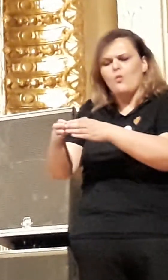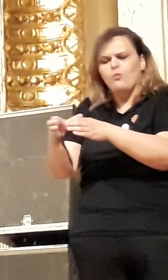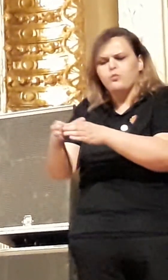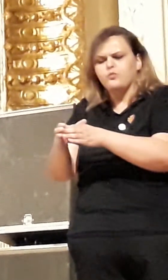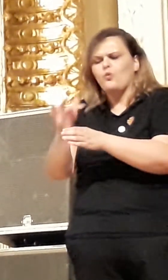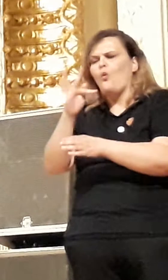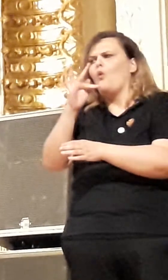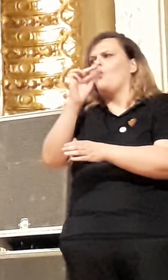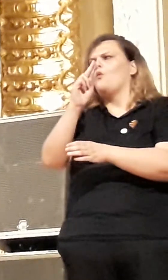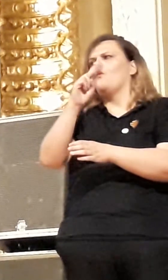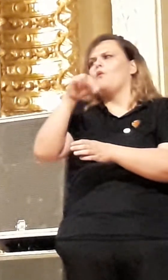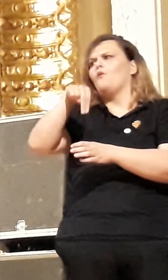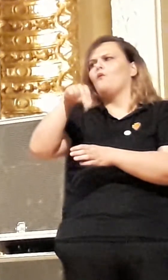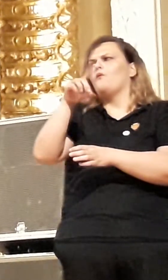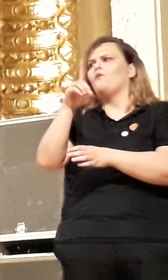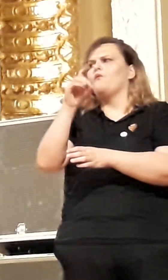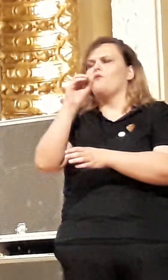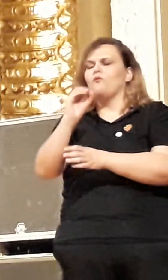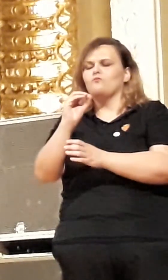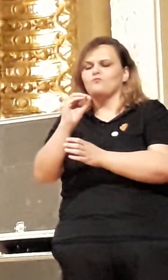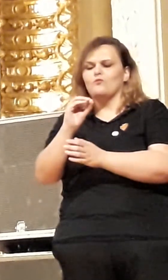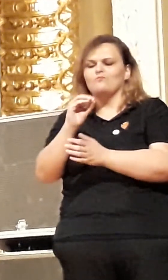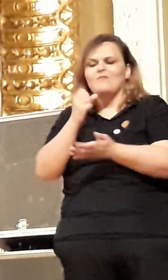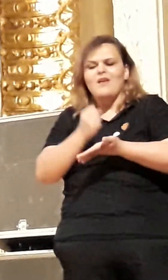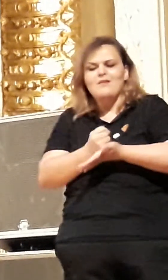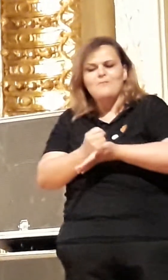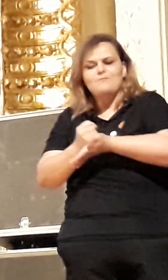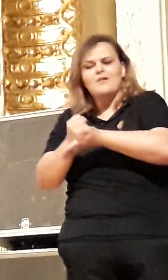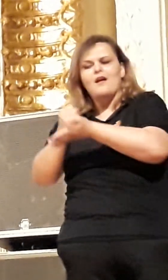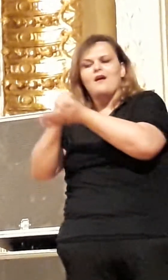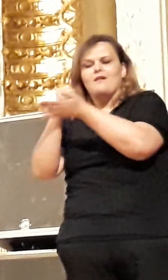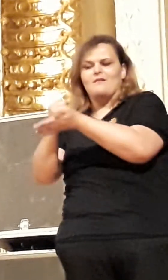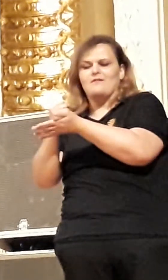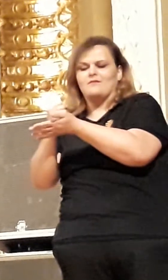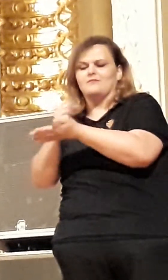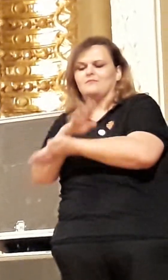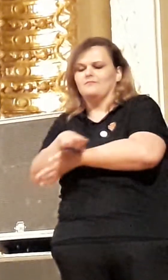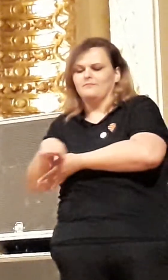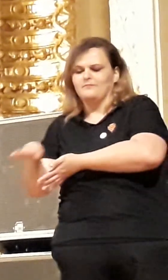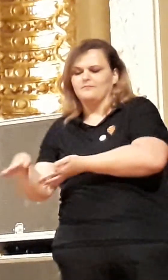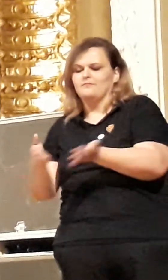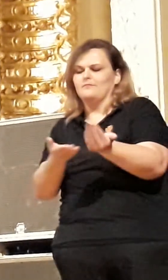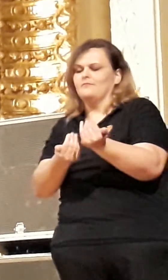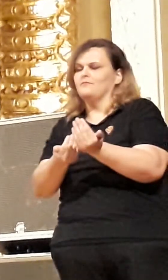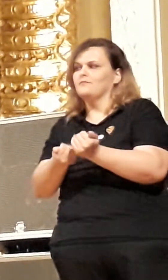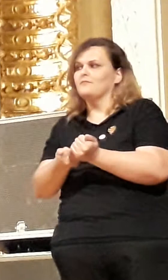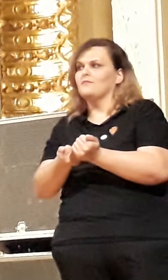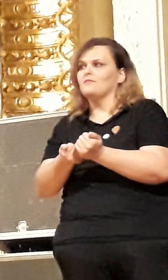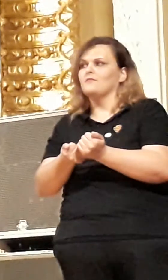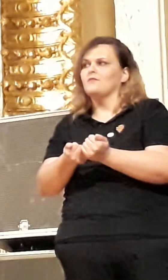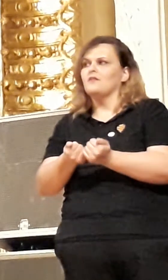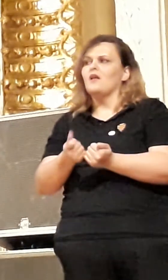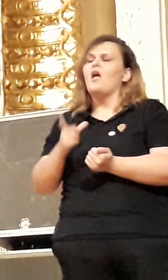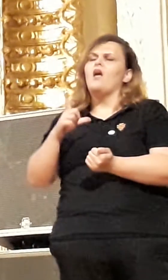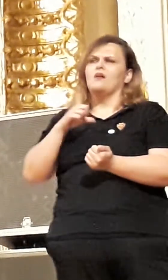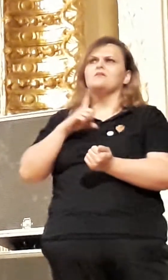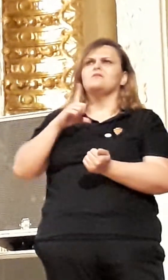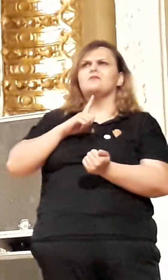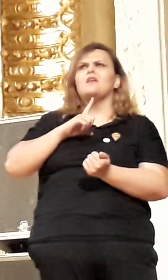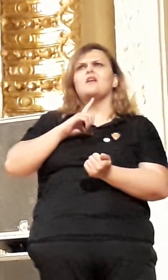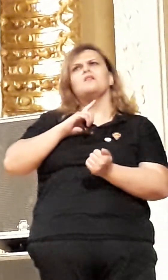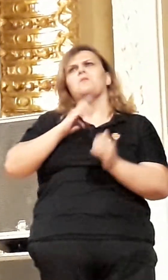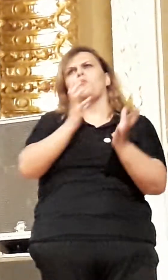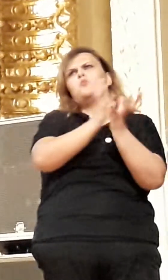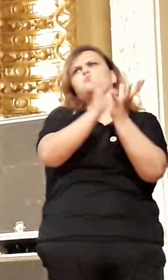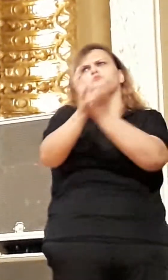existem alguns fundos que contam com decisão de empresas em apoio a políticas públicas, como na área de cultura,